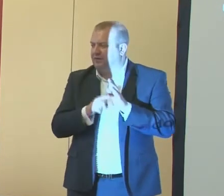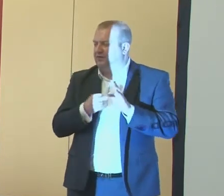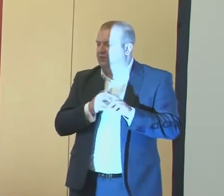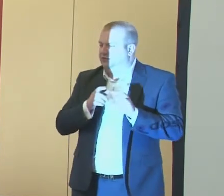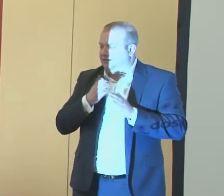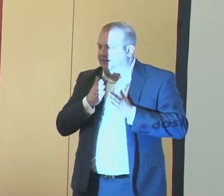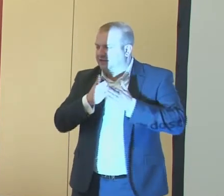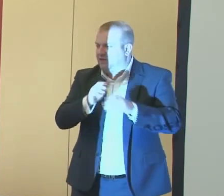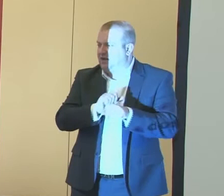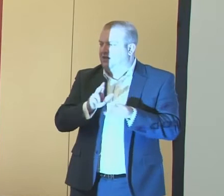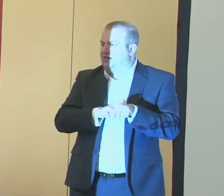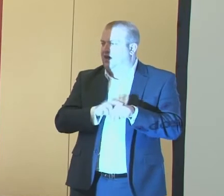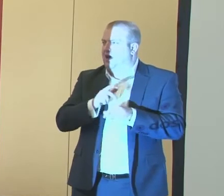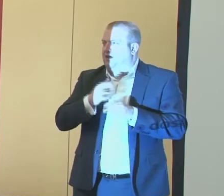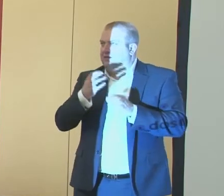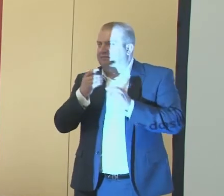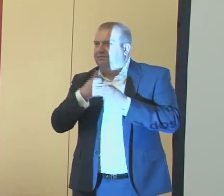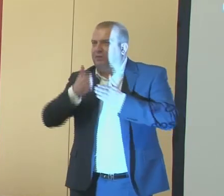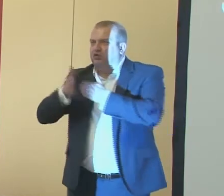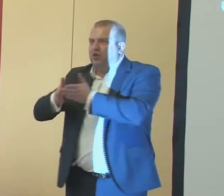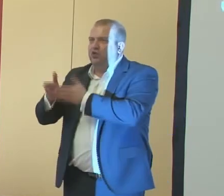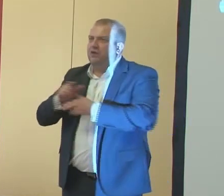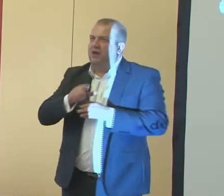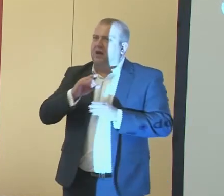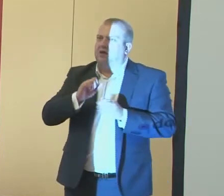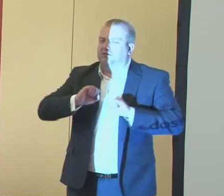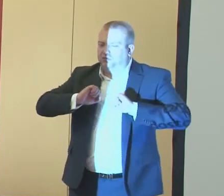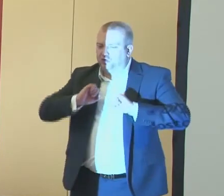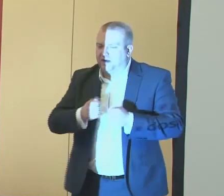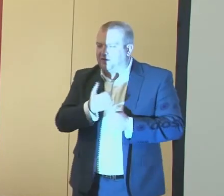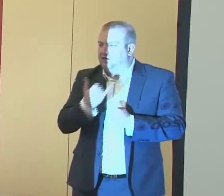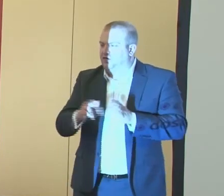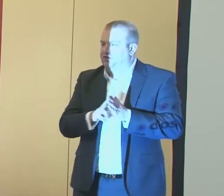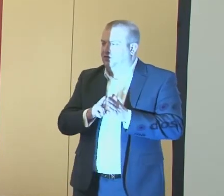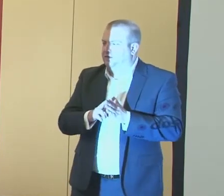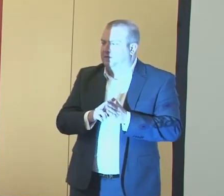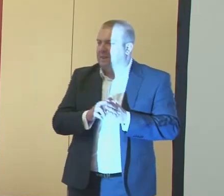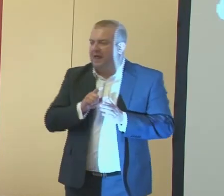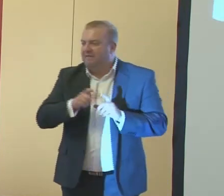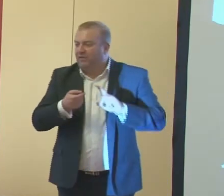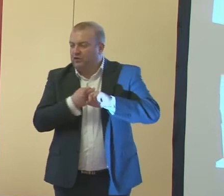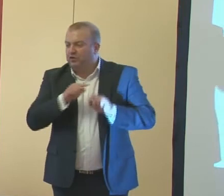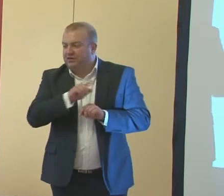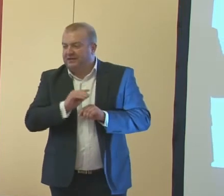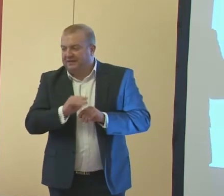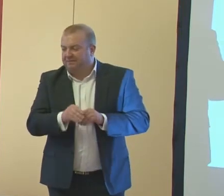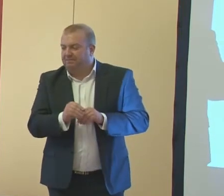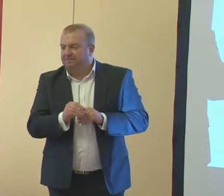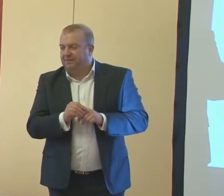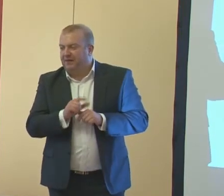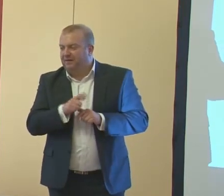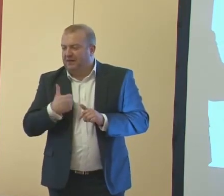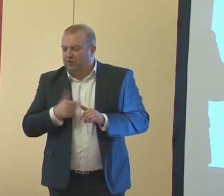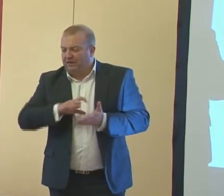poszczególne usprawnianie funkcji dzieci. A w związku z tym, iż u nas w